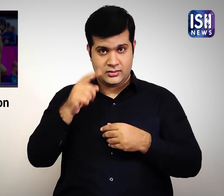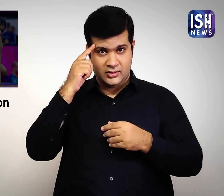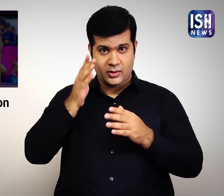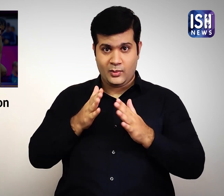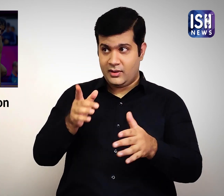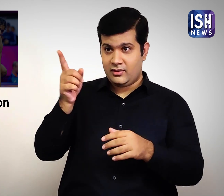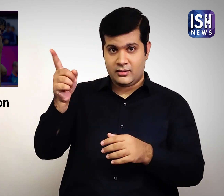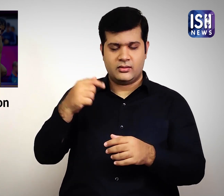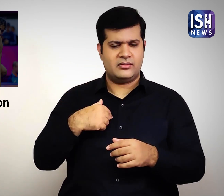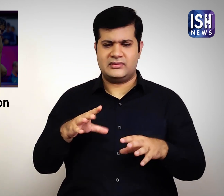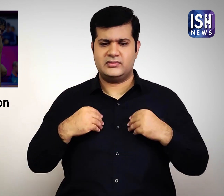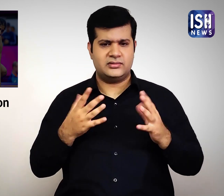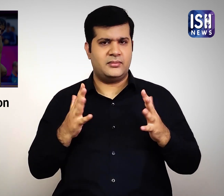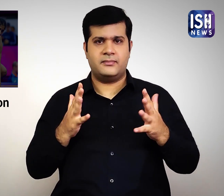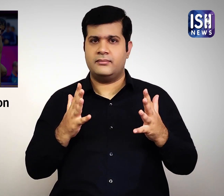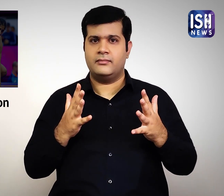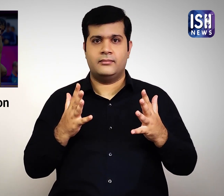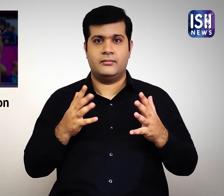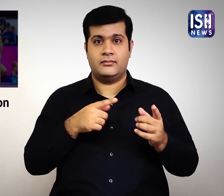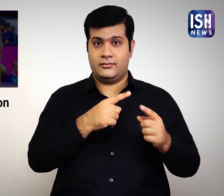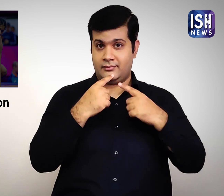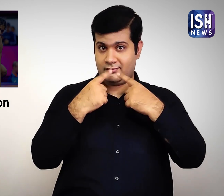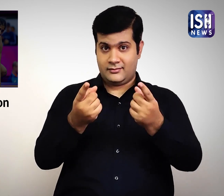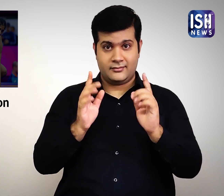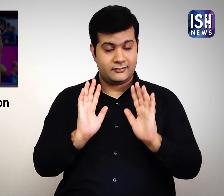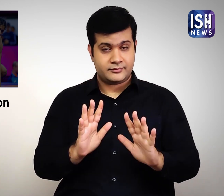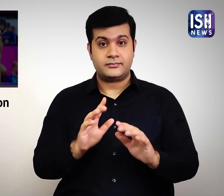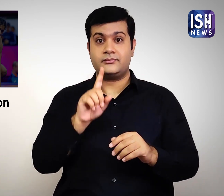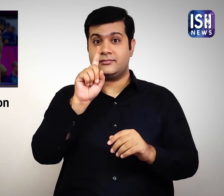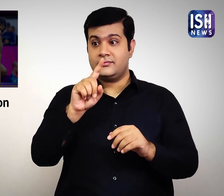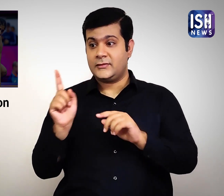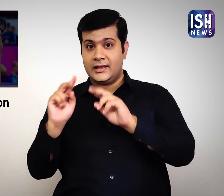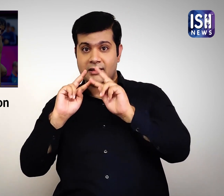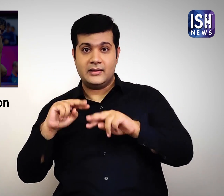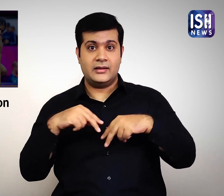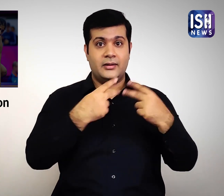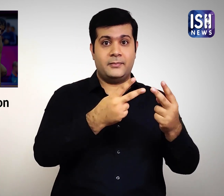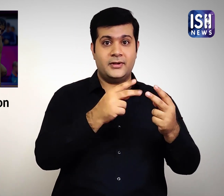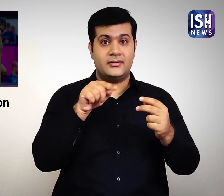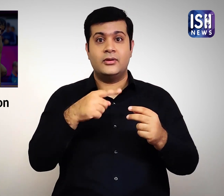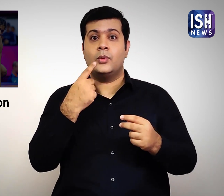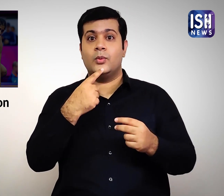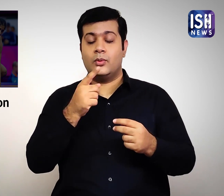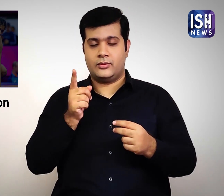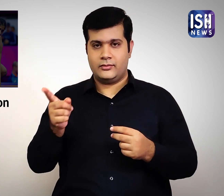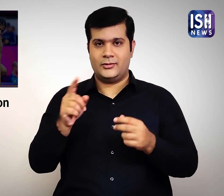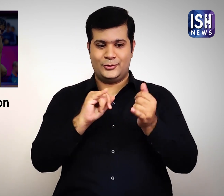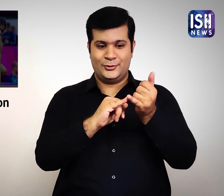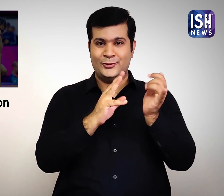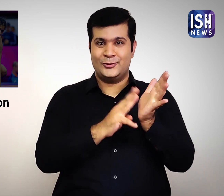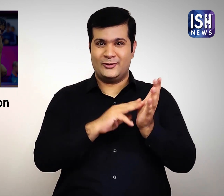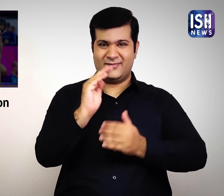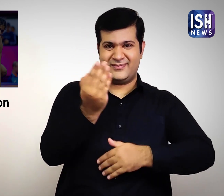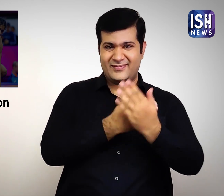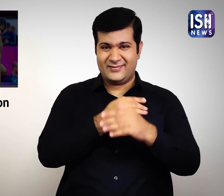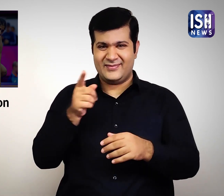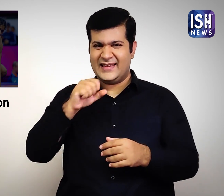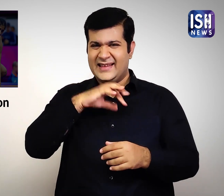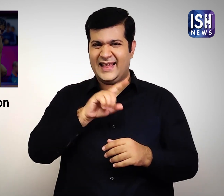है। अधिकारीयों ने कहा कि वे इसे बरदाश्ट नहीं करेंगे। सोनम के पिता रजेंदर मलिक ने अपनी बेटी के बचाव में